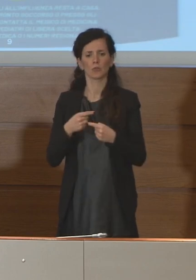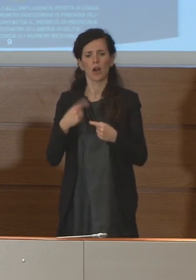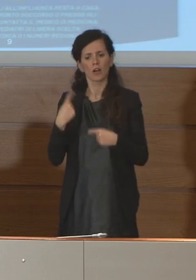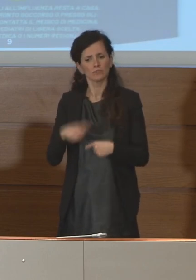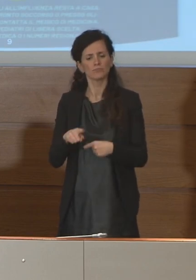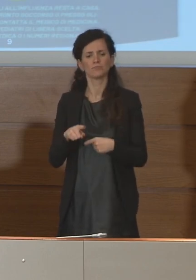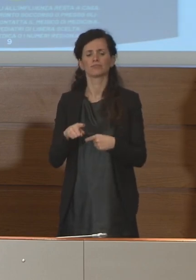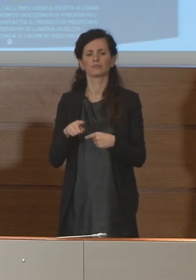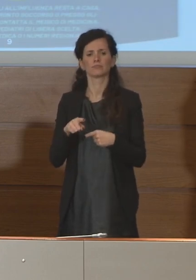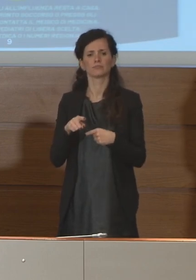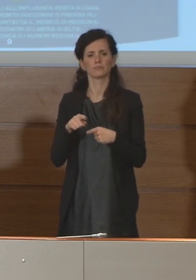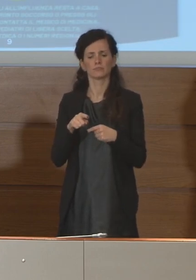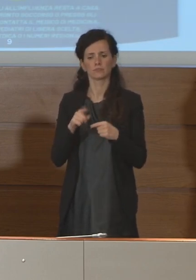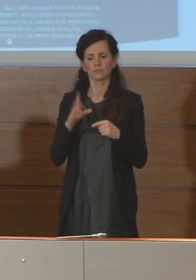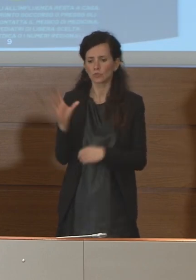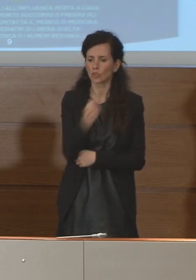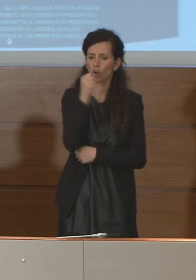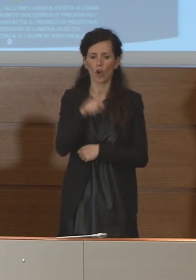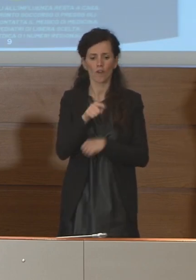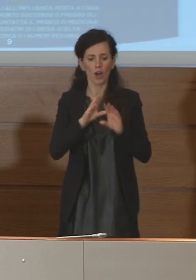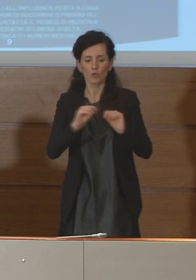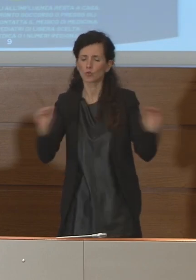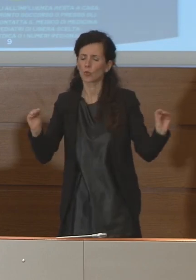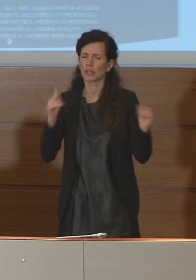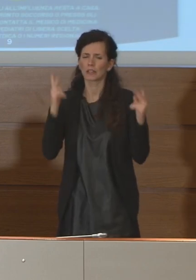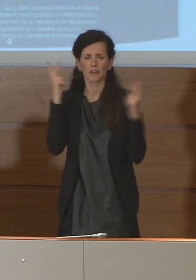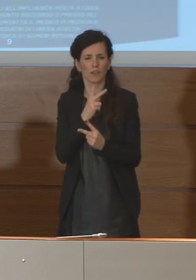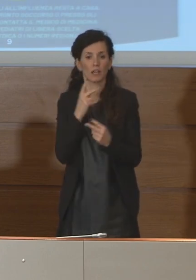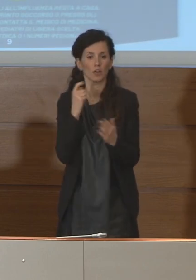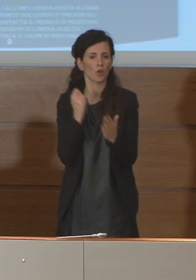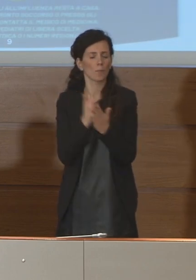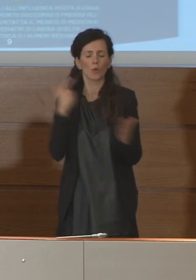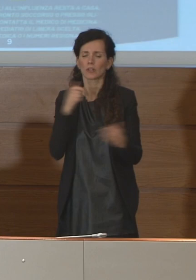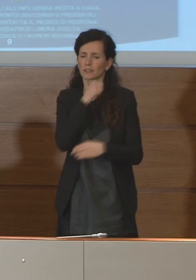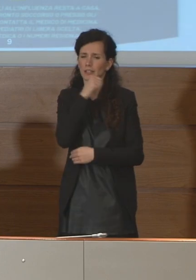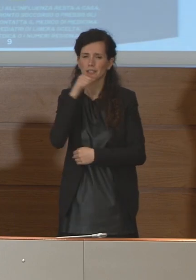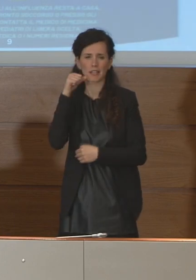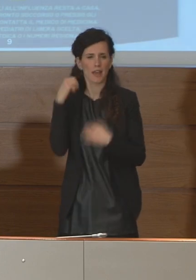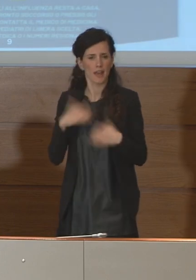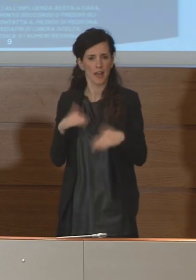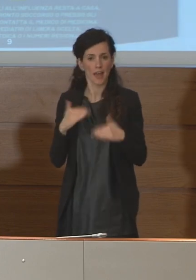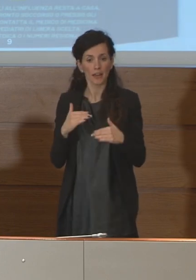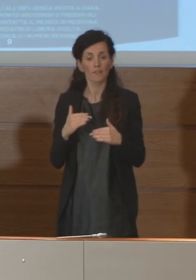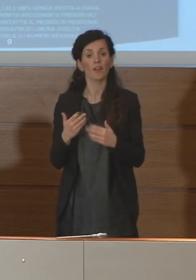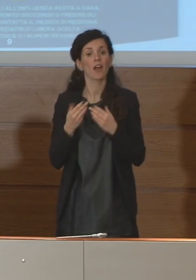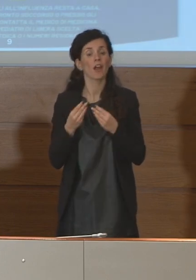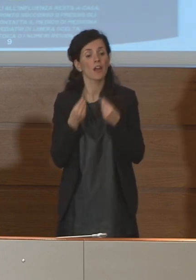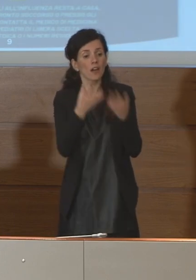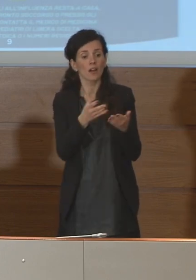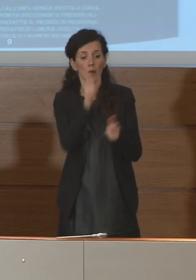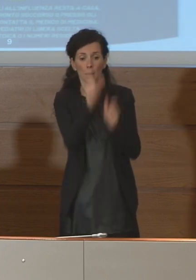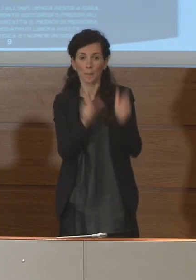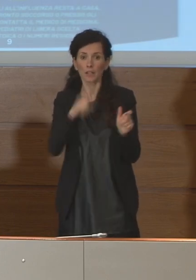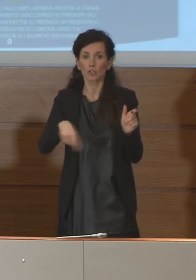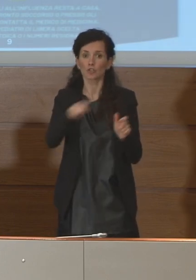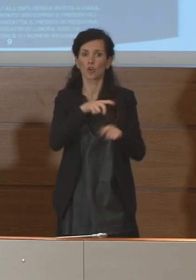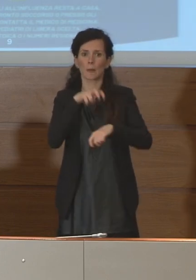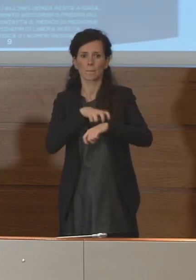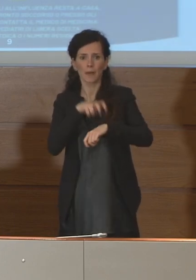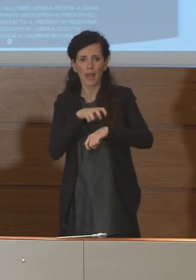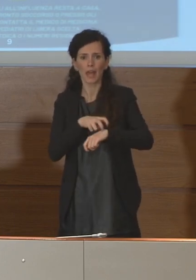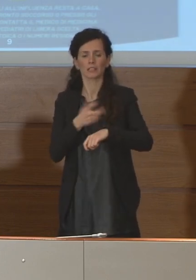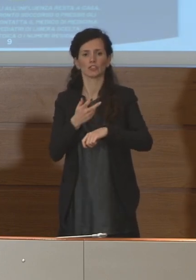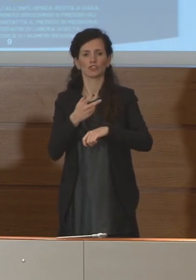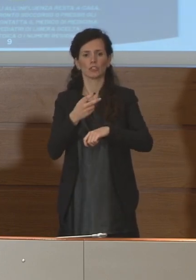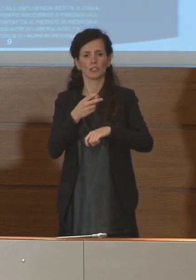relativa agli indispensabili strumenti per consentire agli operatori del Servizio Sanitario, agli